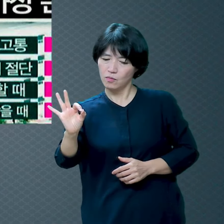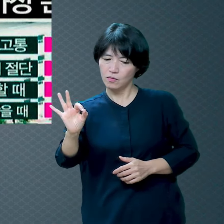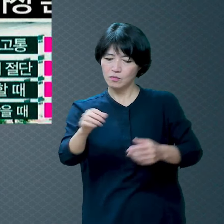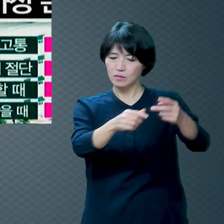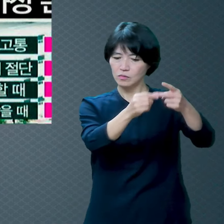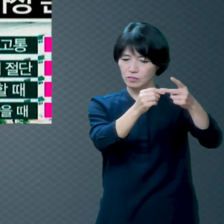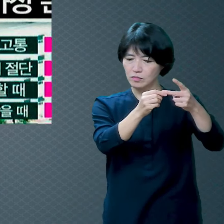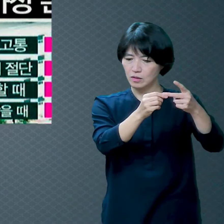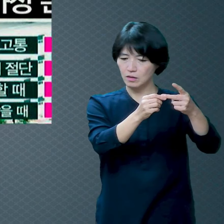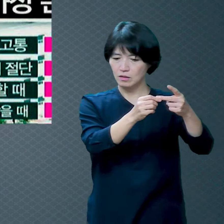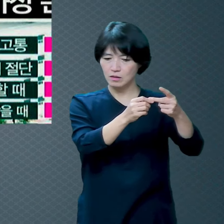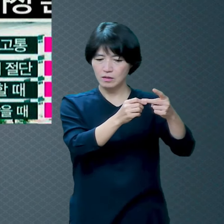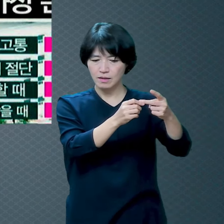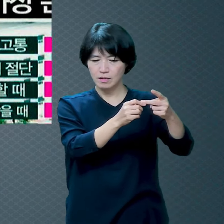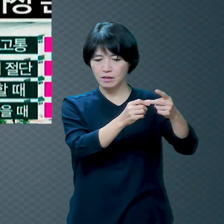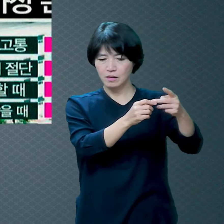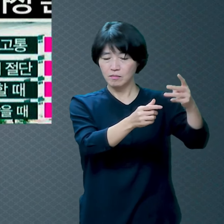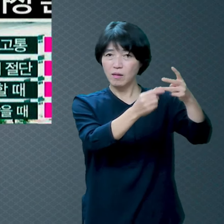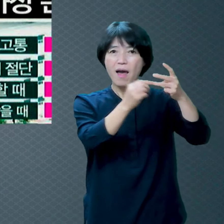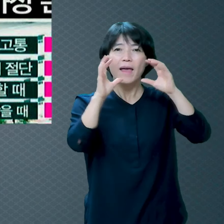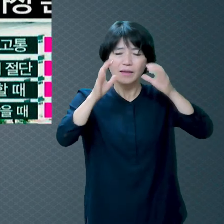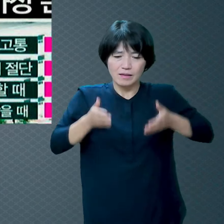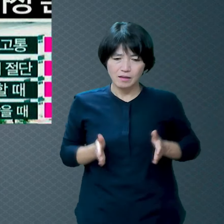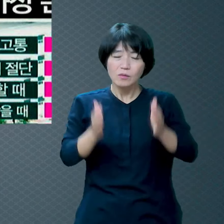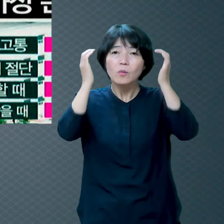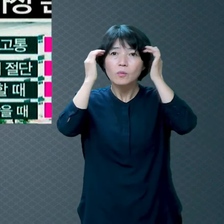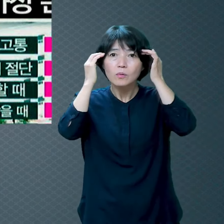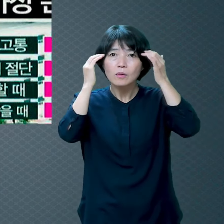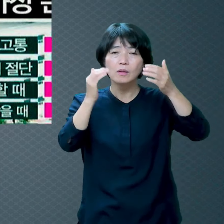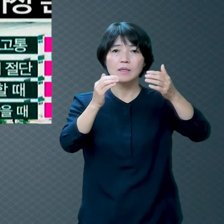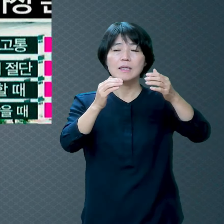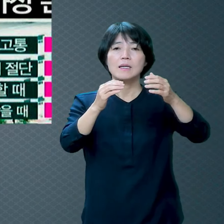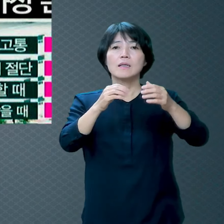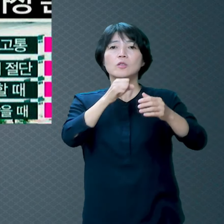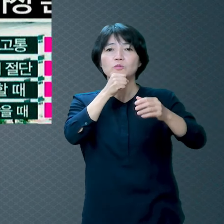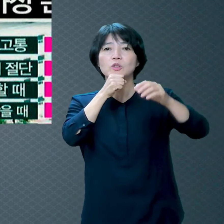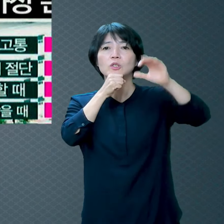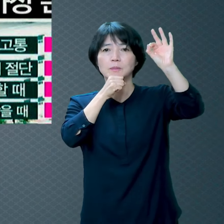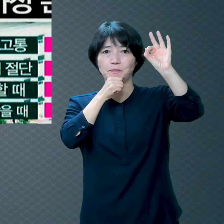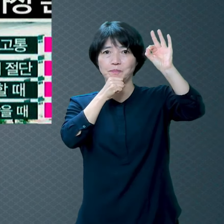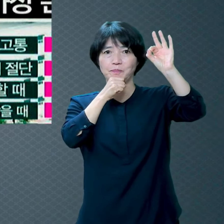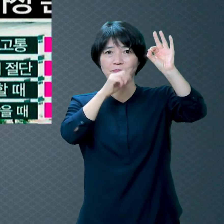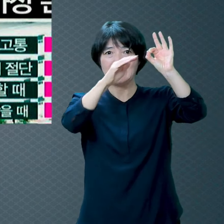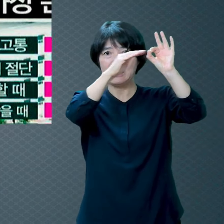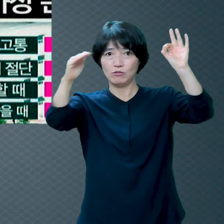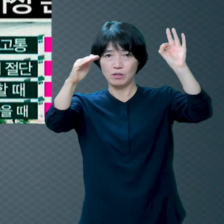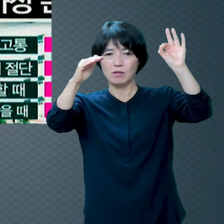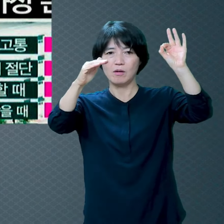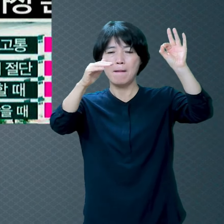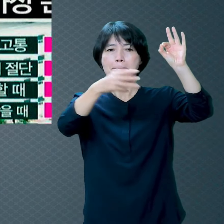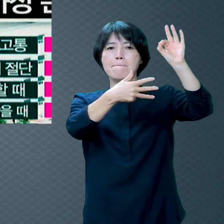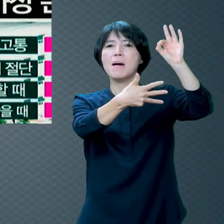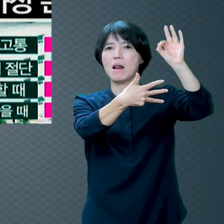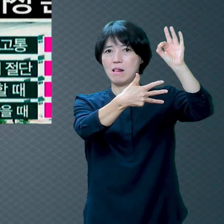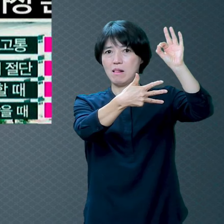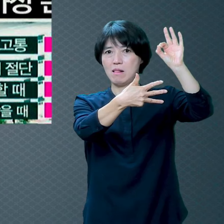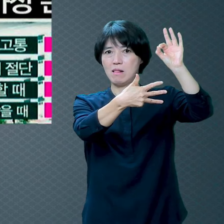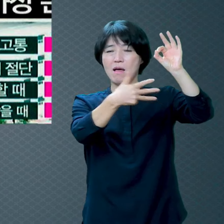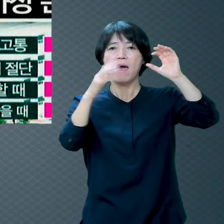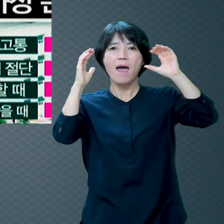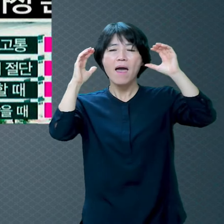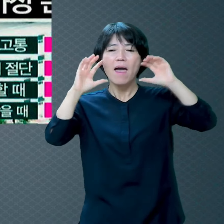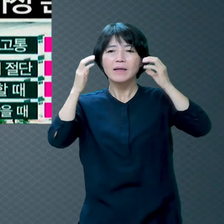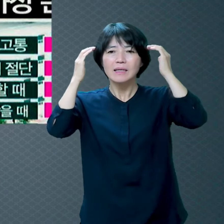10점 중에 8점이에요 아이 낳는 고통이 그 아이 낳는 고통보다 더 큰 게